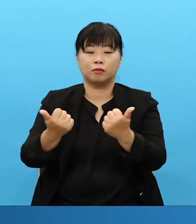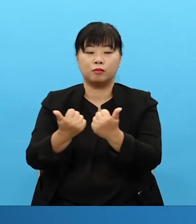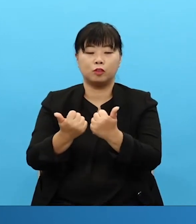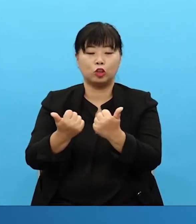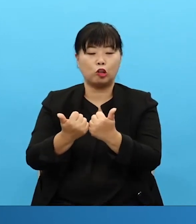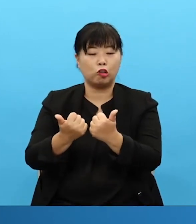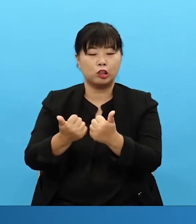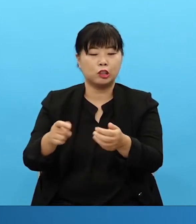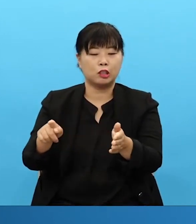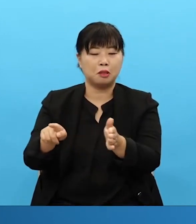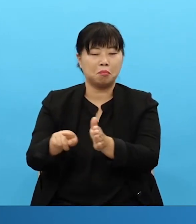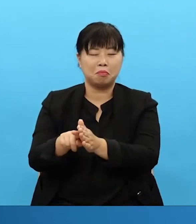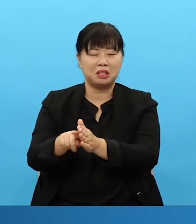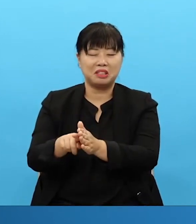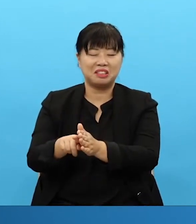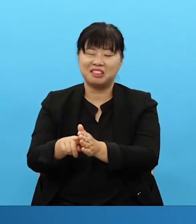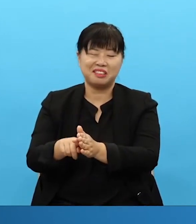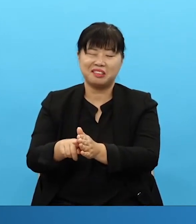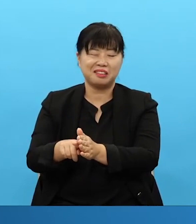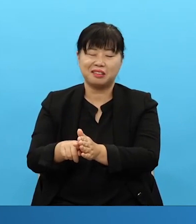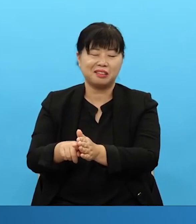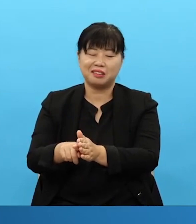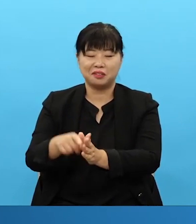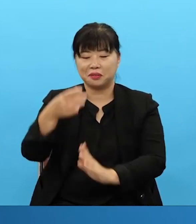I keep on thinking that if we just keep trusting the politicians nothing's going to work.